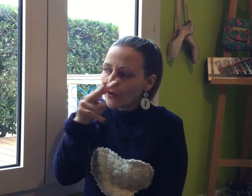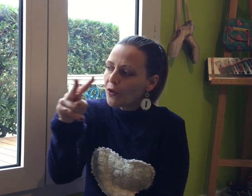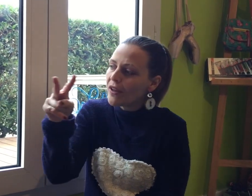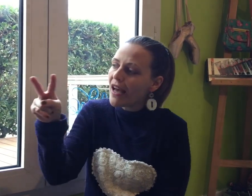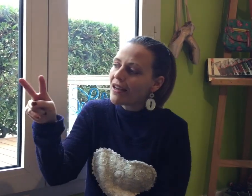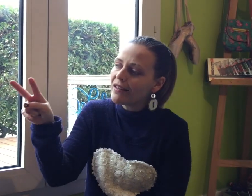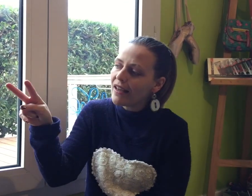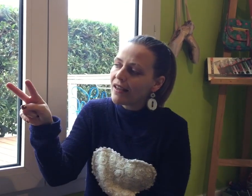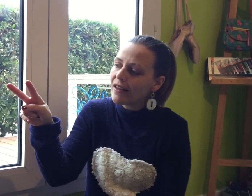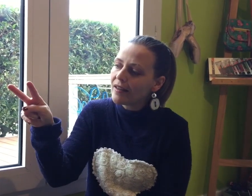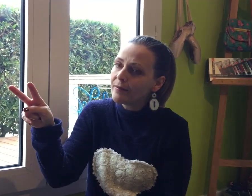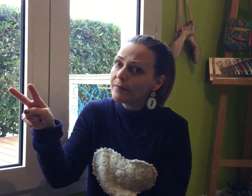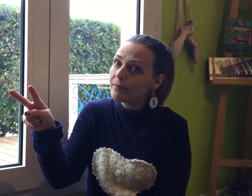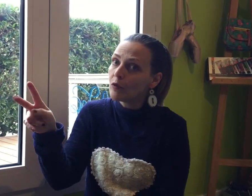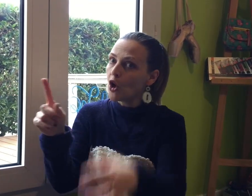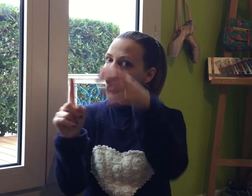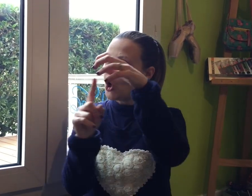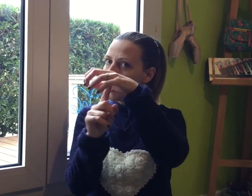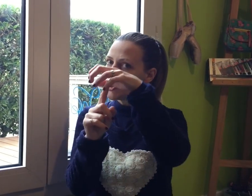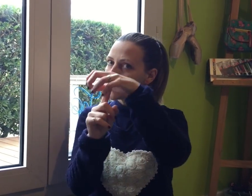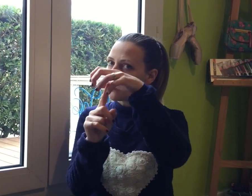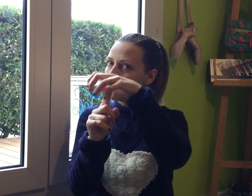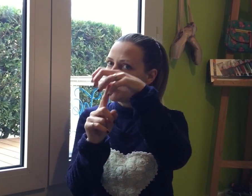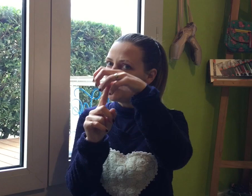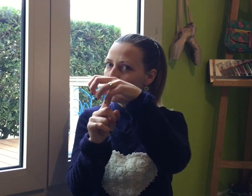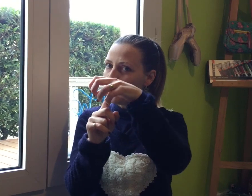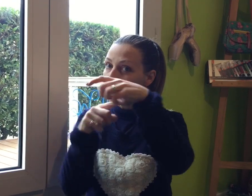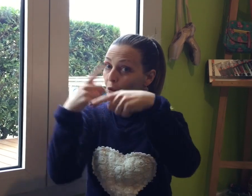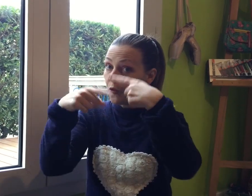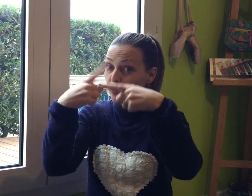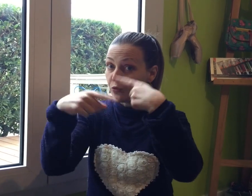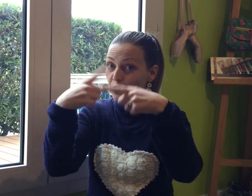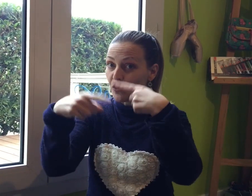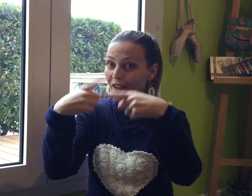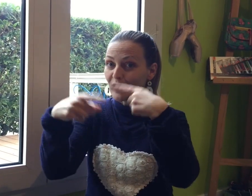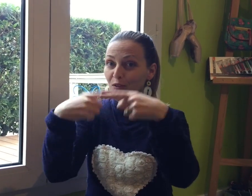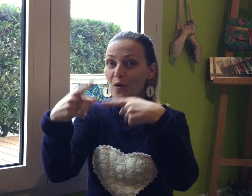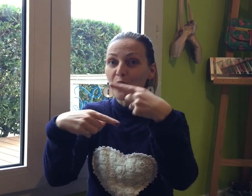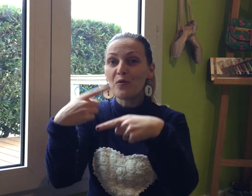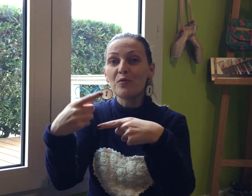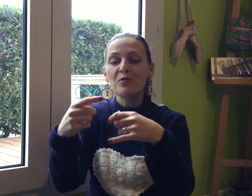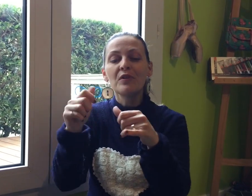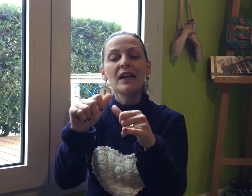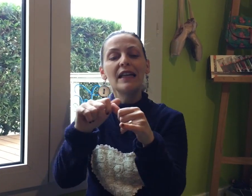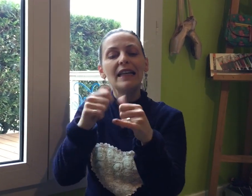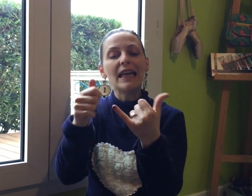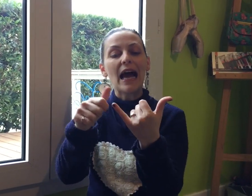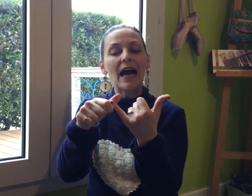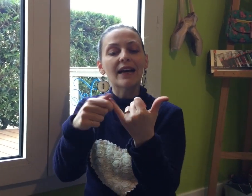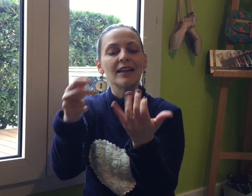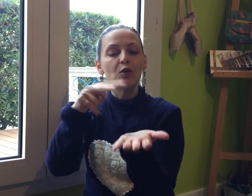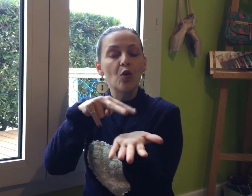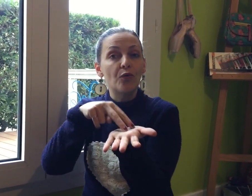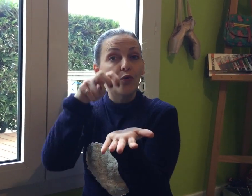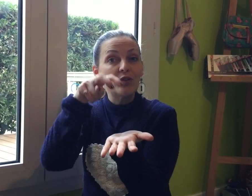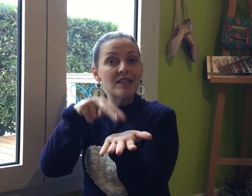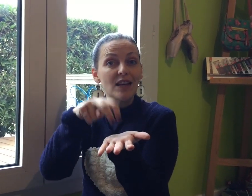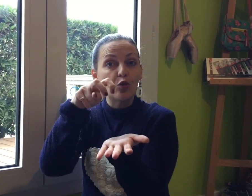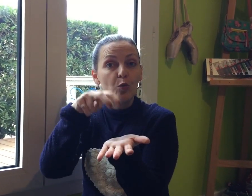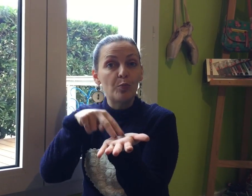regardaient Les champignons tournaient en rond, les haricots faisaient de